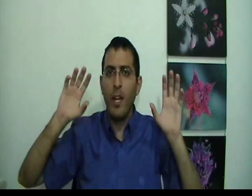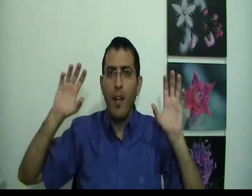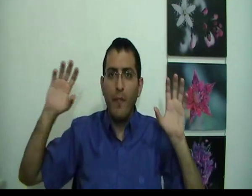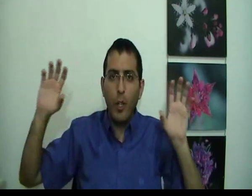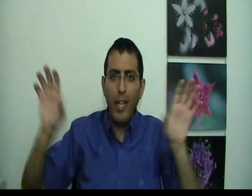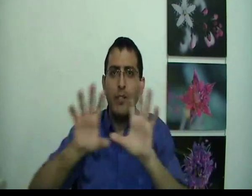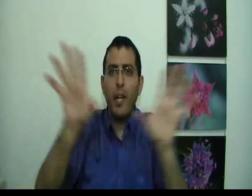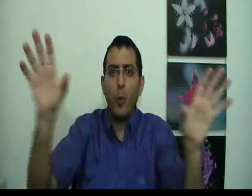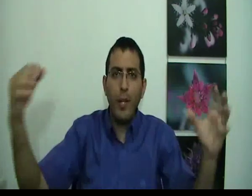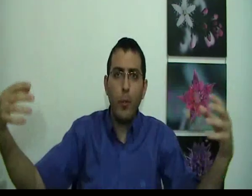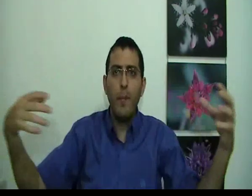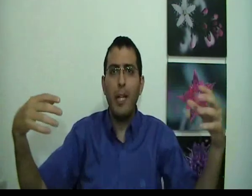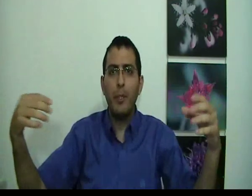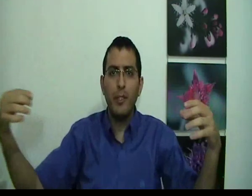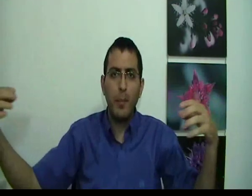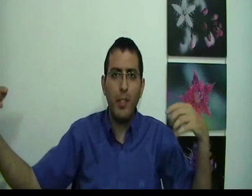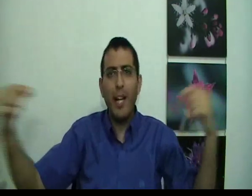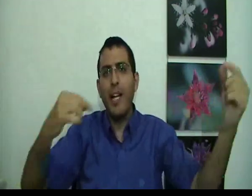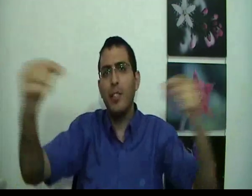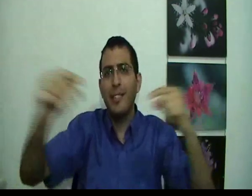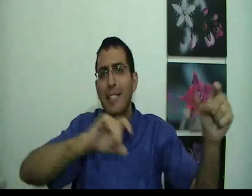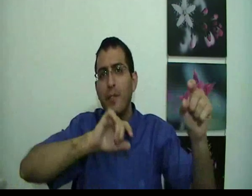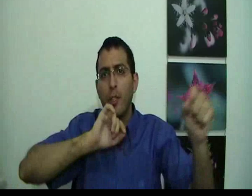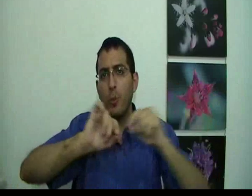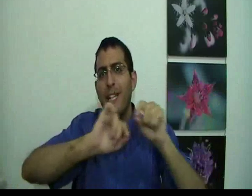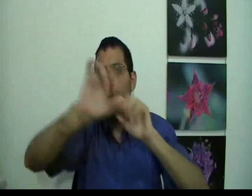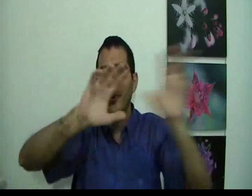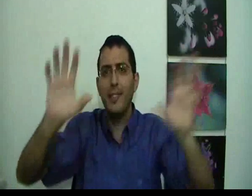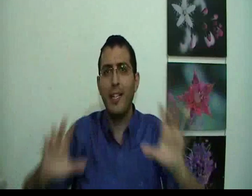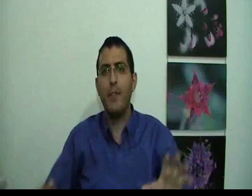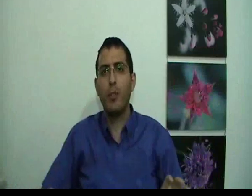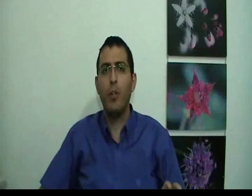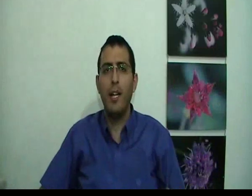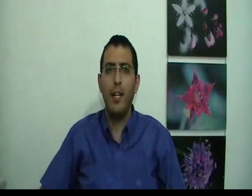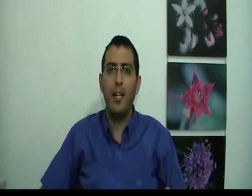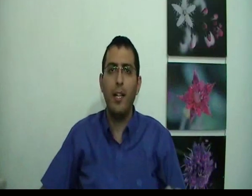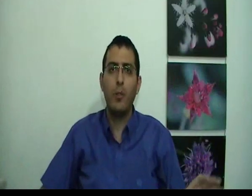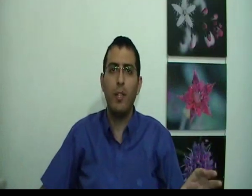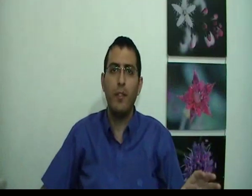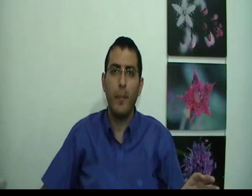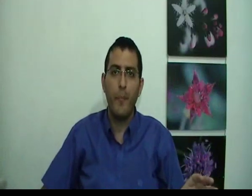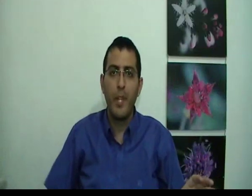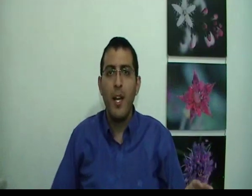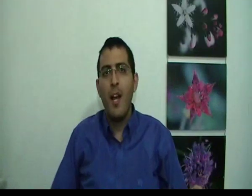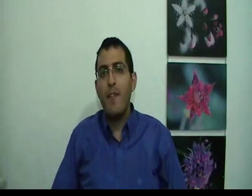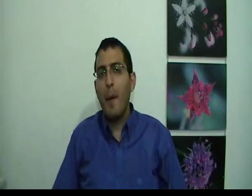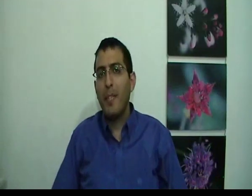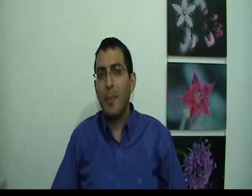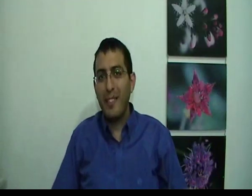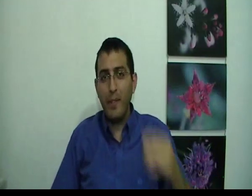וכל הדברים כולם תלויים אחד בשני, זה כמו דבר אחד שזז וכשהוא זז הוא מוזיז אחריו את כל הדברים ומהפרספקטיבה